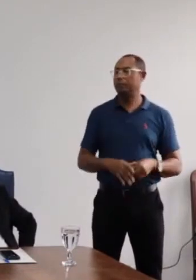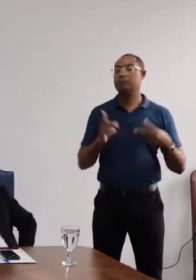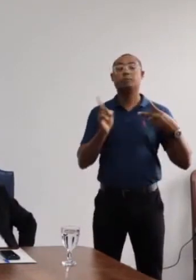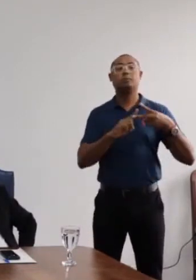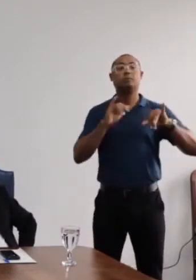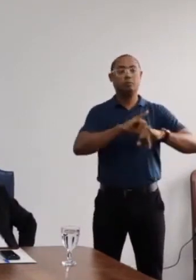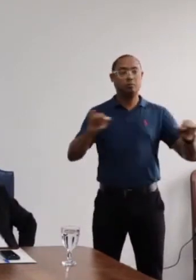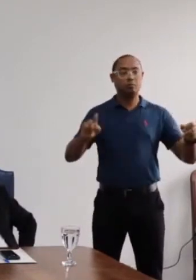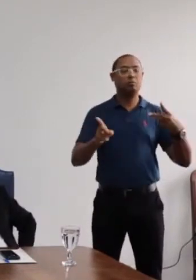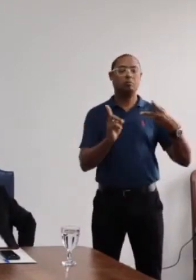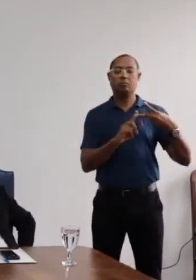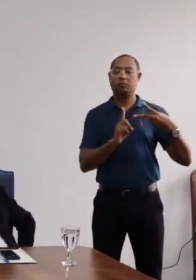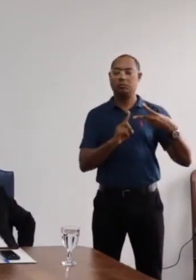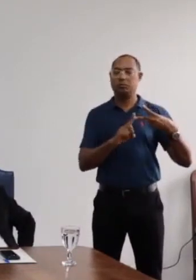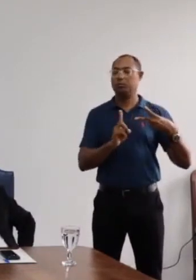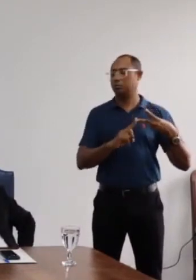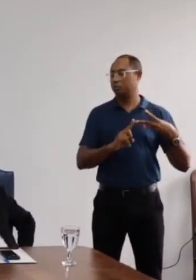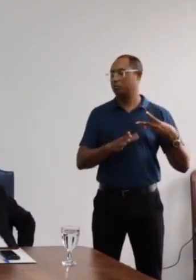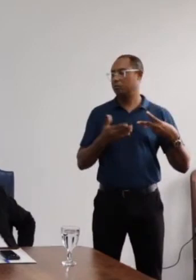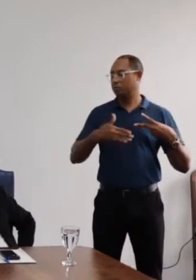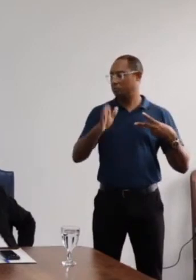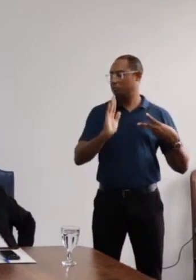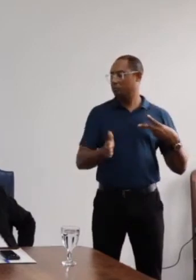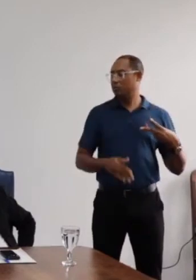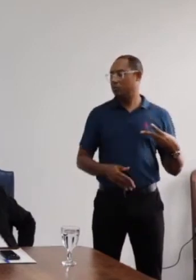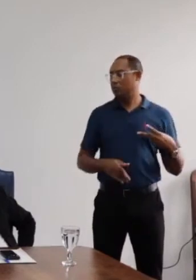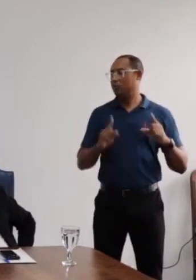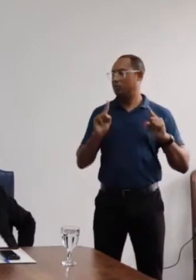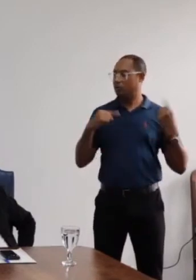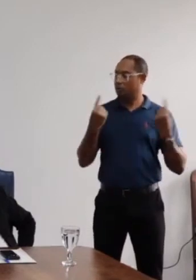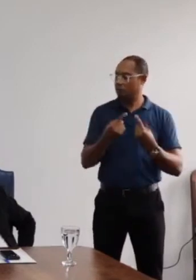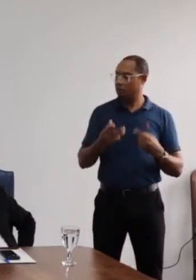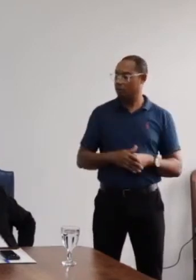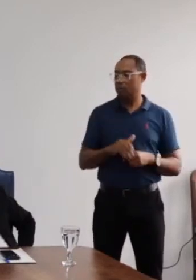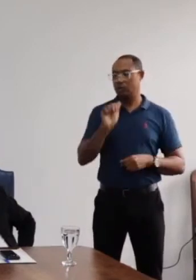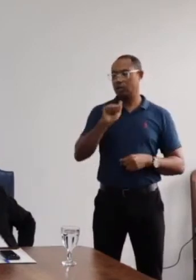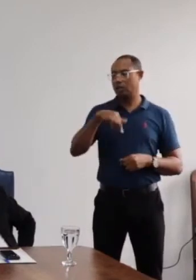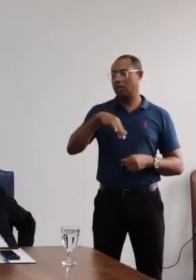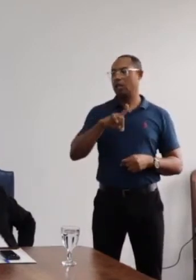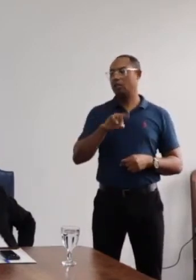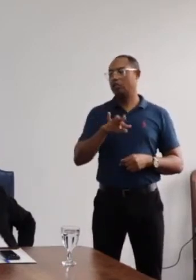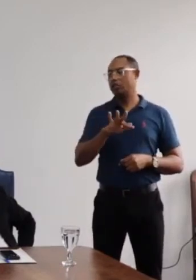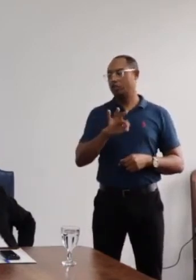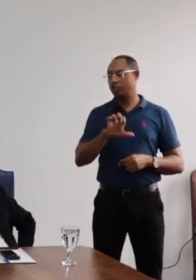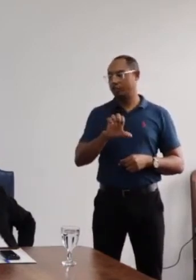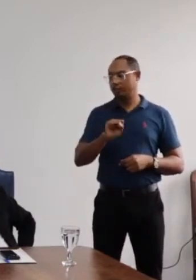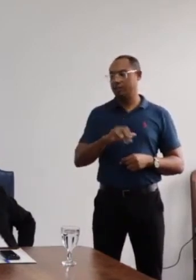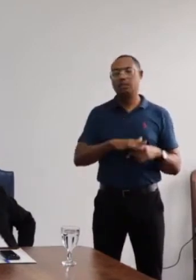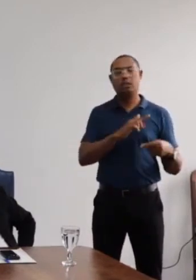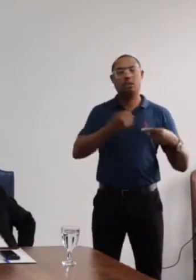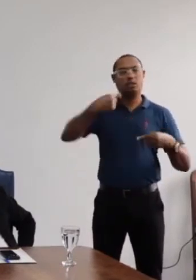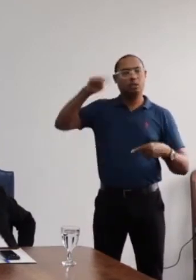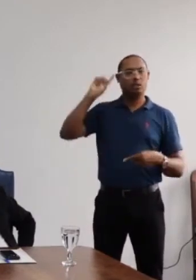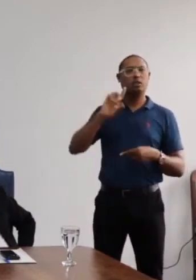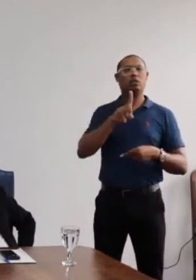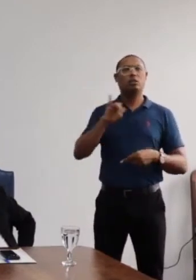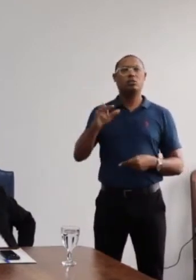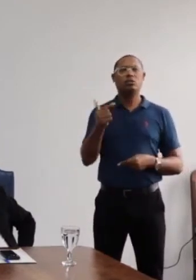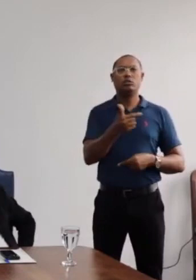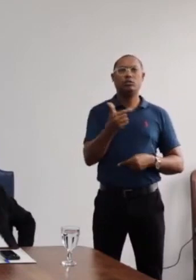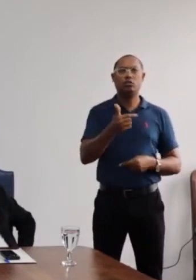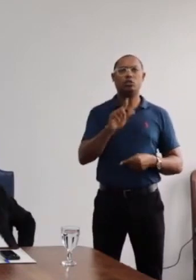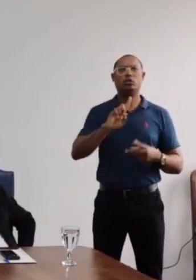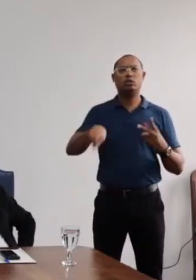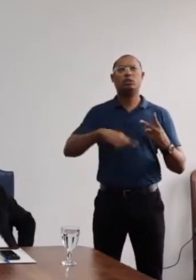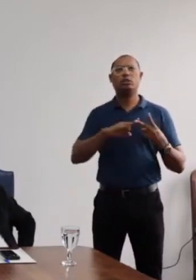informe que eu queria trazer, eu já adiantei de certa forma aqui, foi a realização da reunião da Andifes, na semana passada, dia 22 e dia